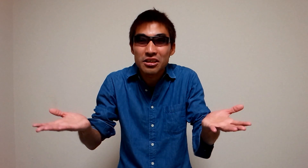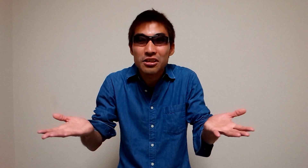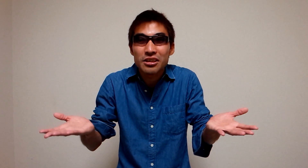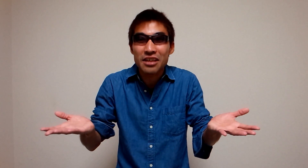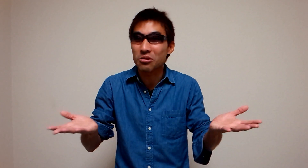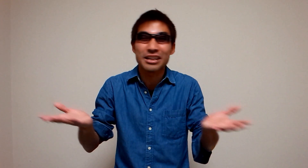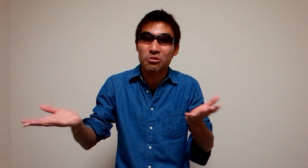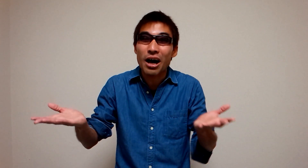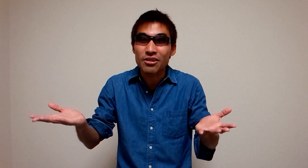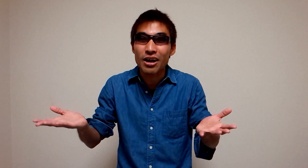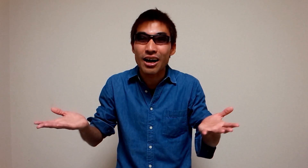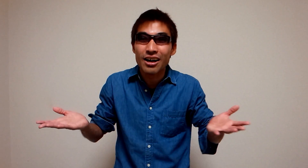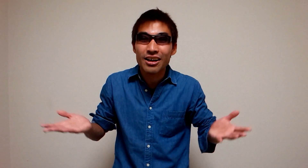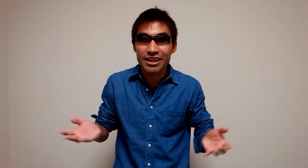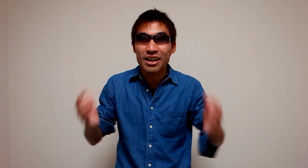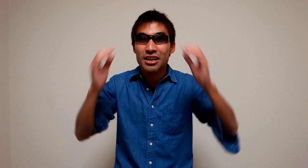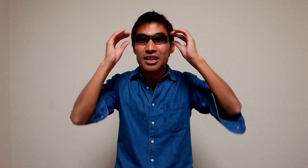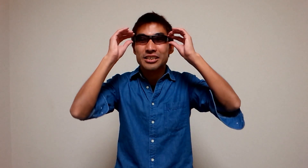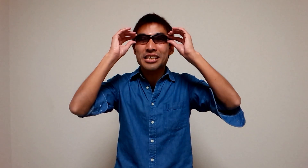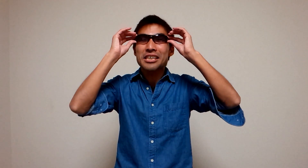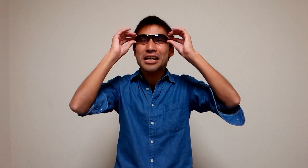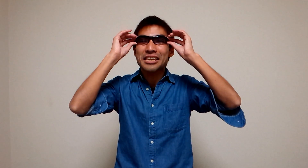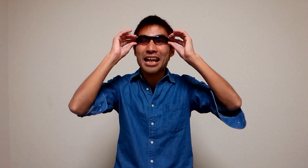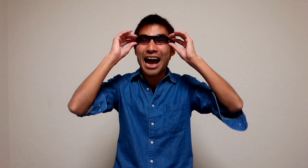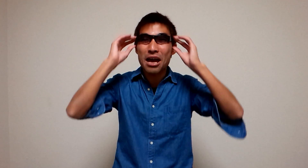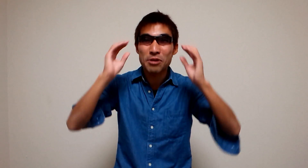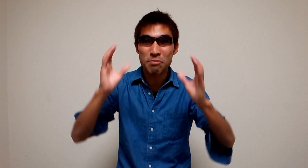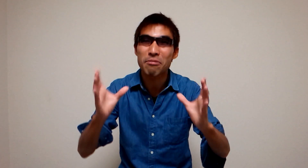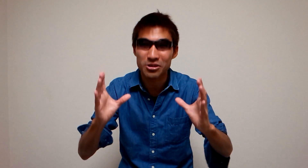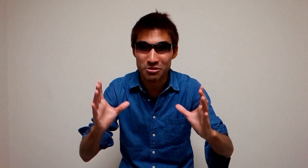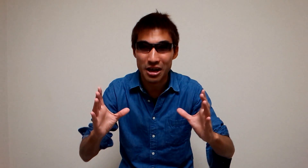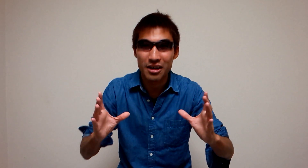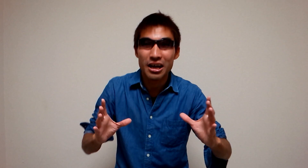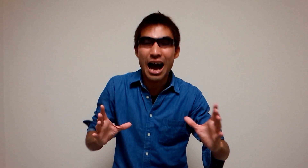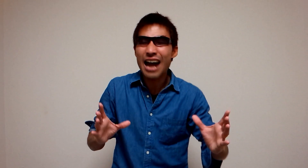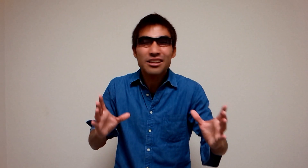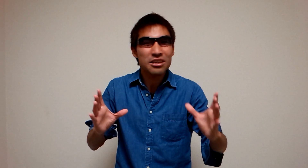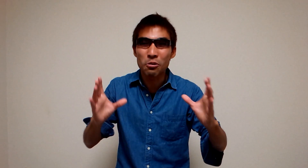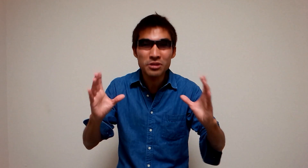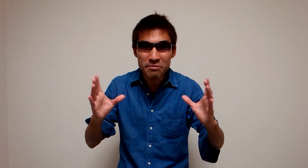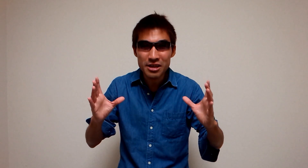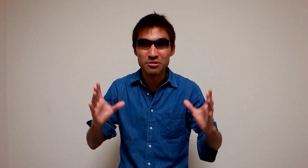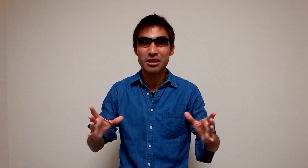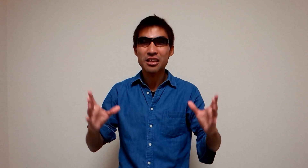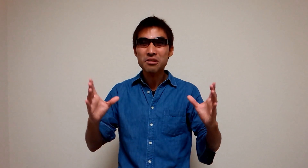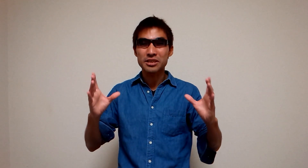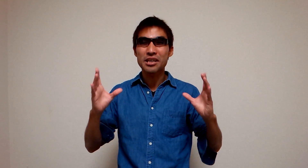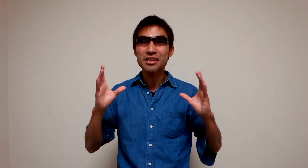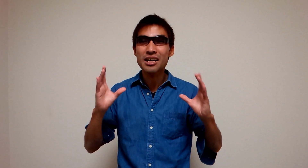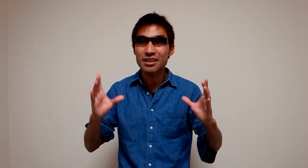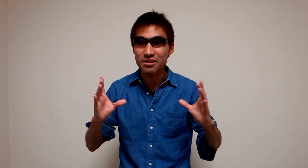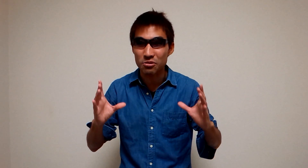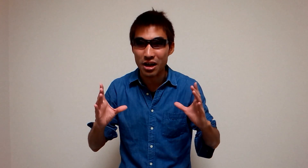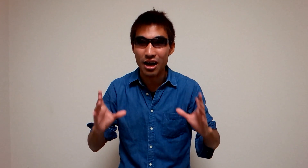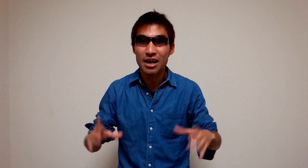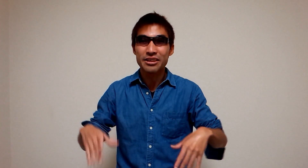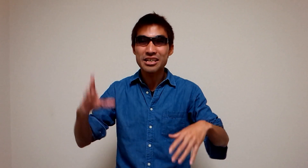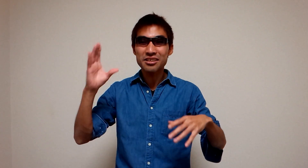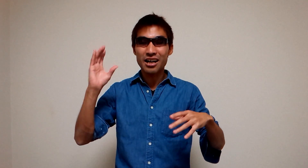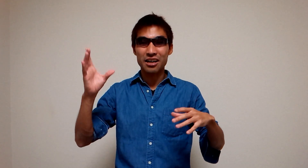なんとかなんとか咳が出たら早めのパブロンとかあれってとんでもないよ例えば咳が出るとか熱が上が